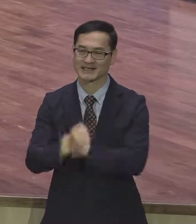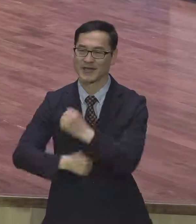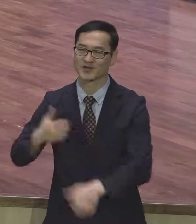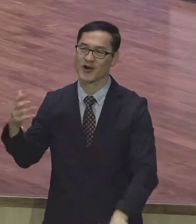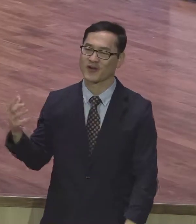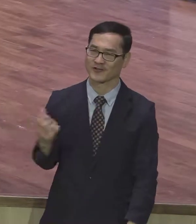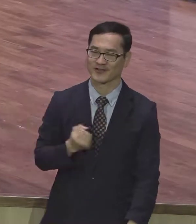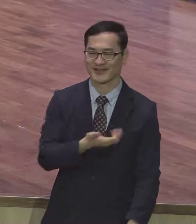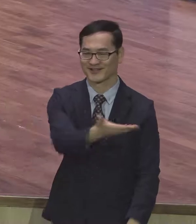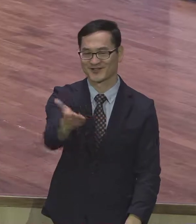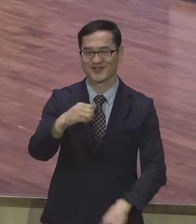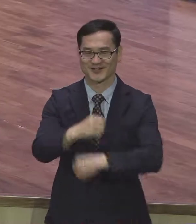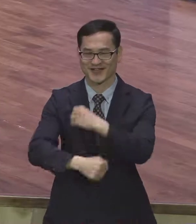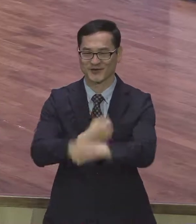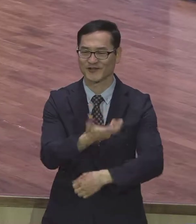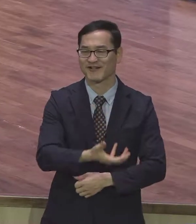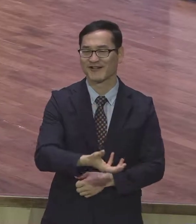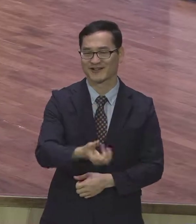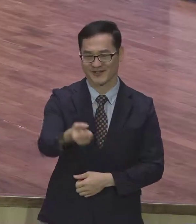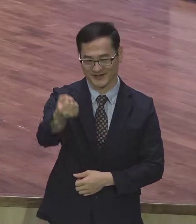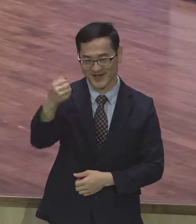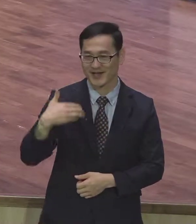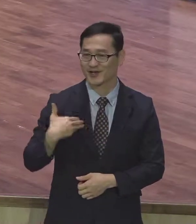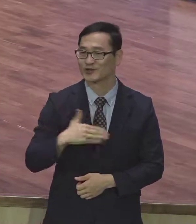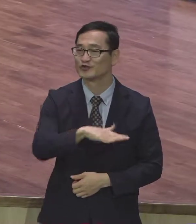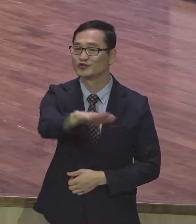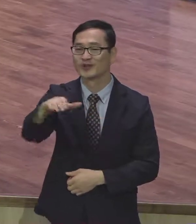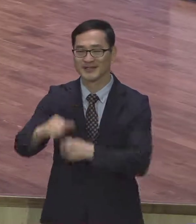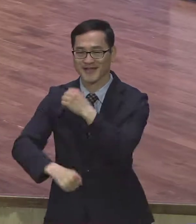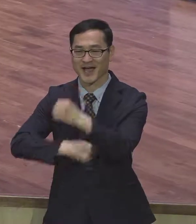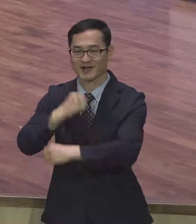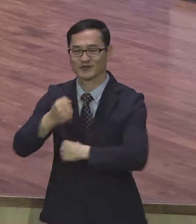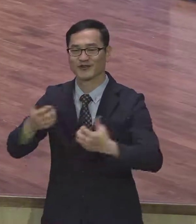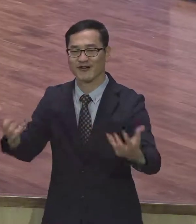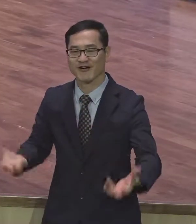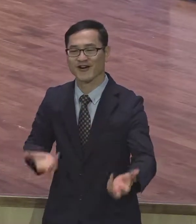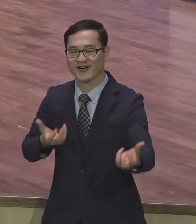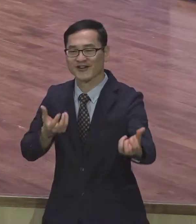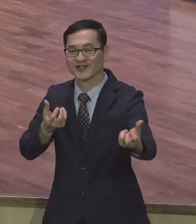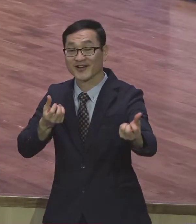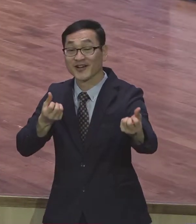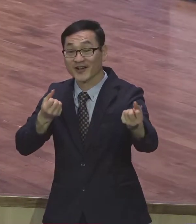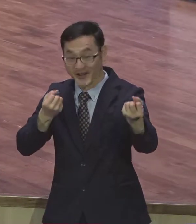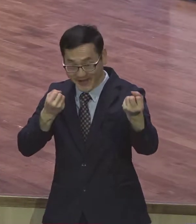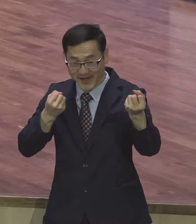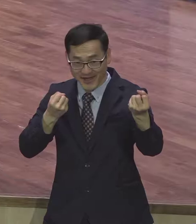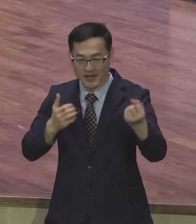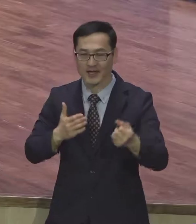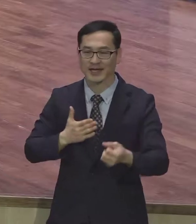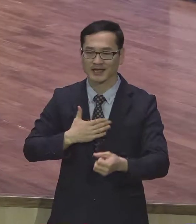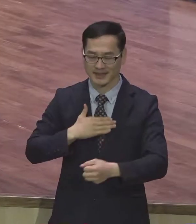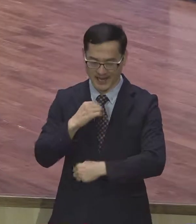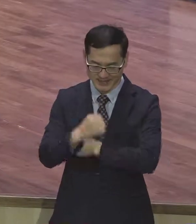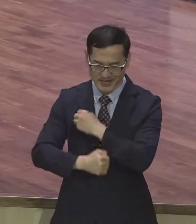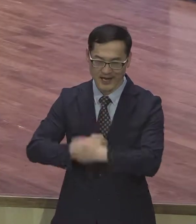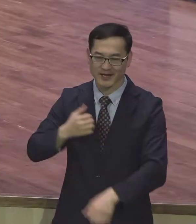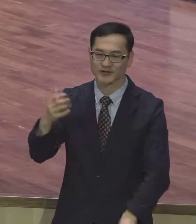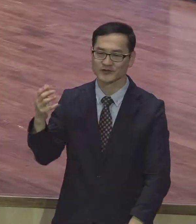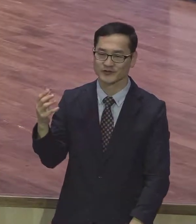너 자유 얻었네 우리 자유 얻었네 나 자유